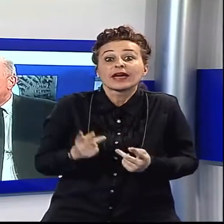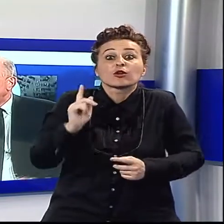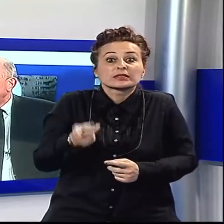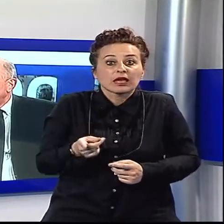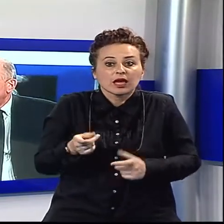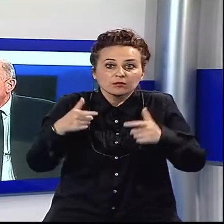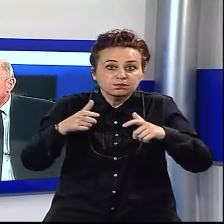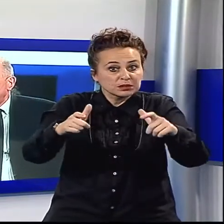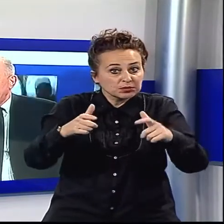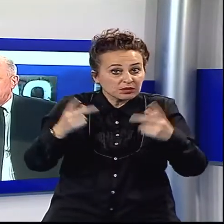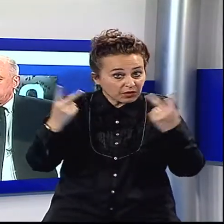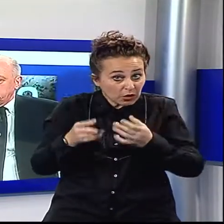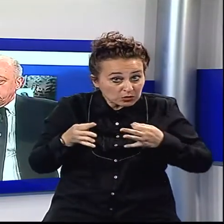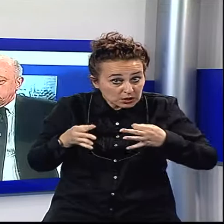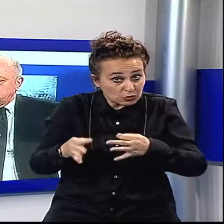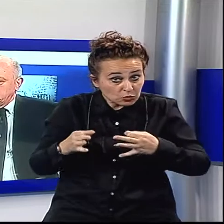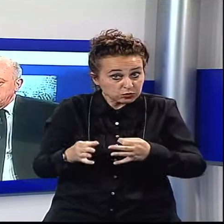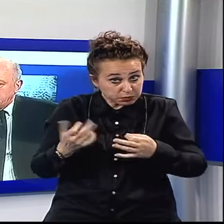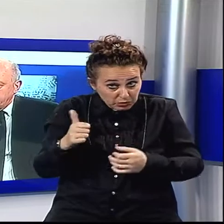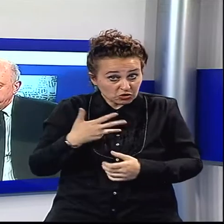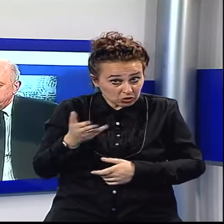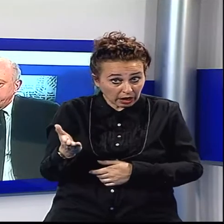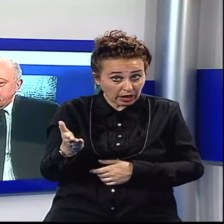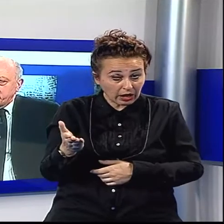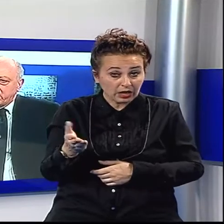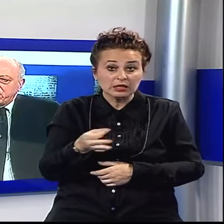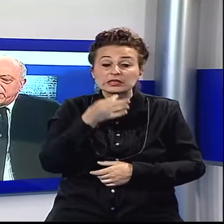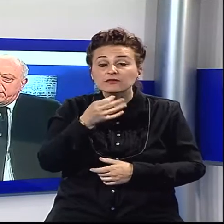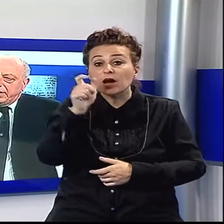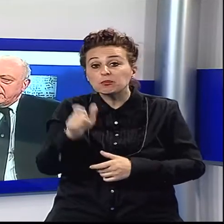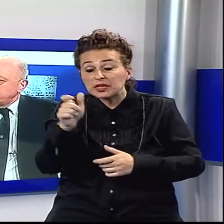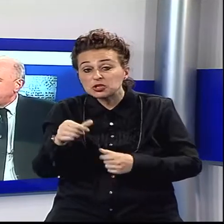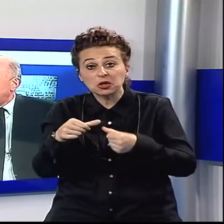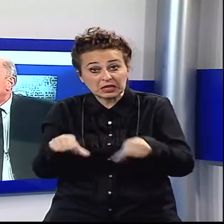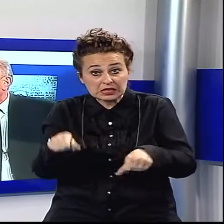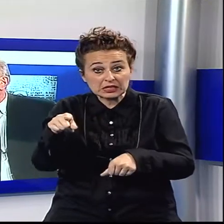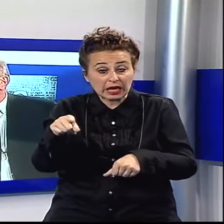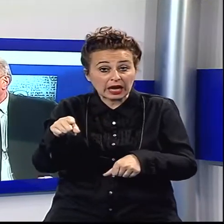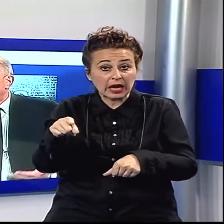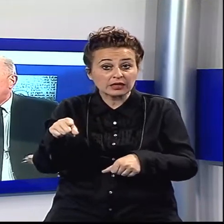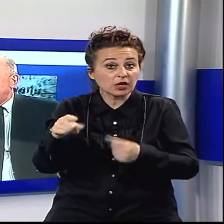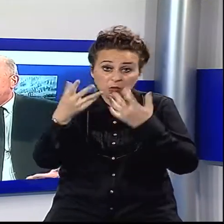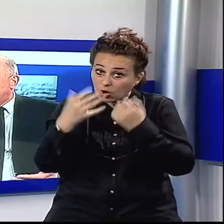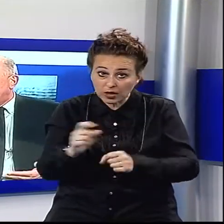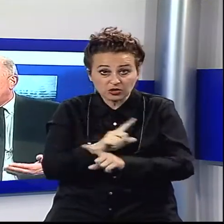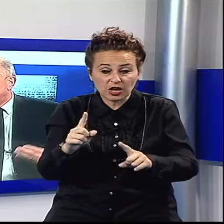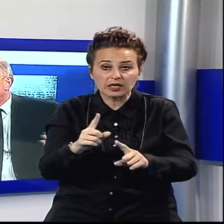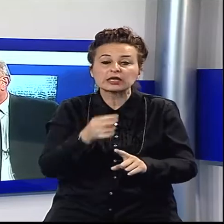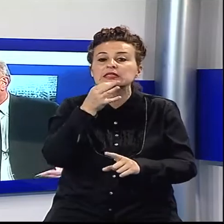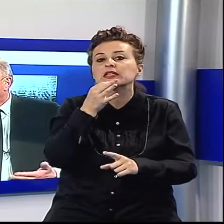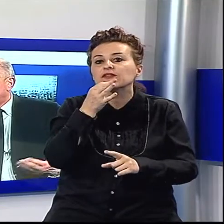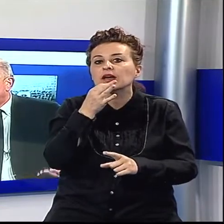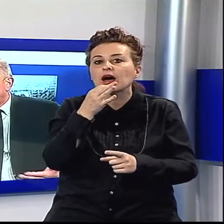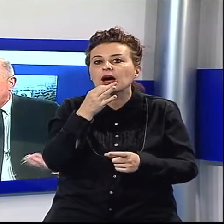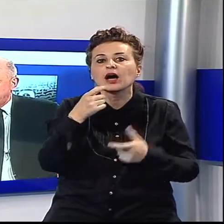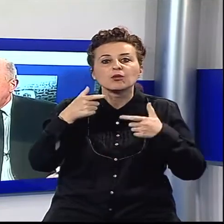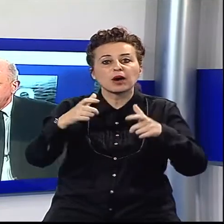togliere il sonno alle persone che abitano lì vicino, le limiteremo ancora, probabilmente batteremo soltanto